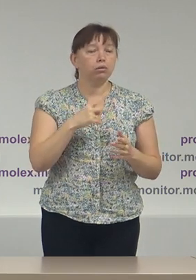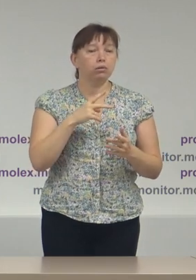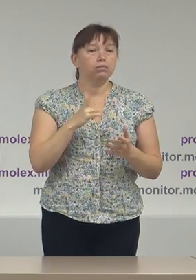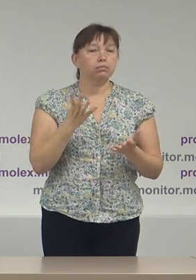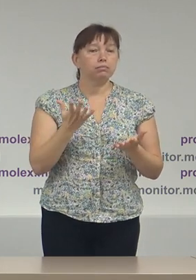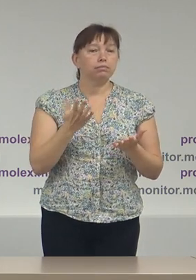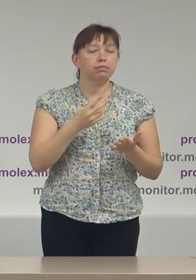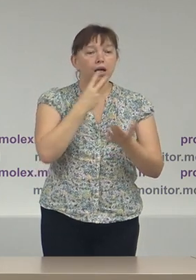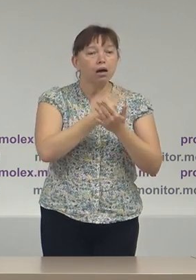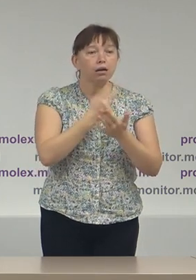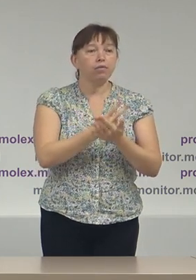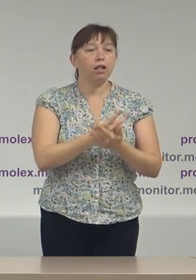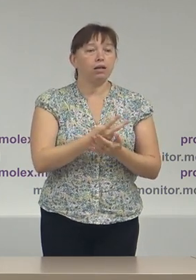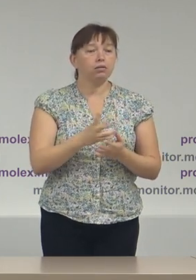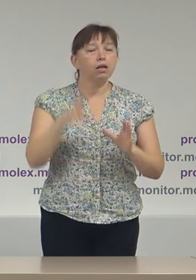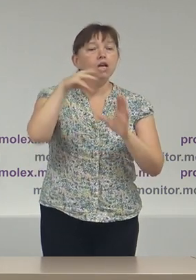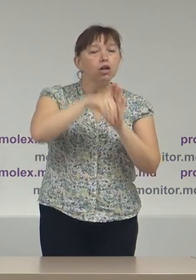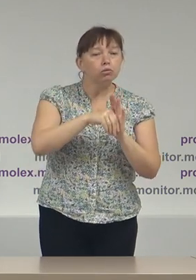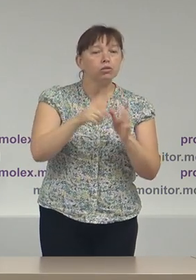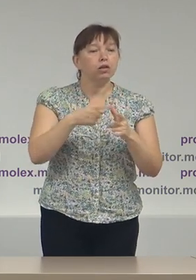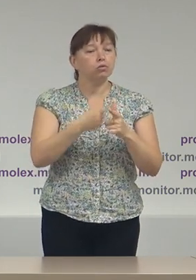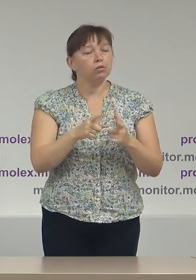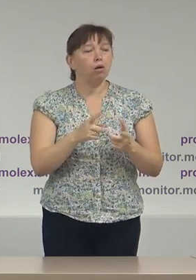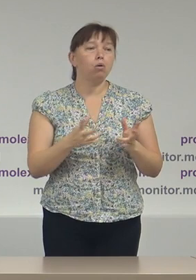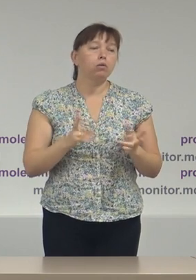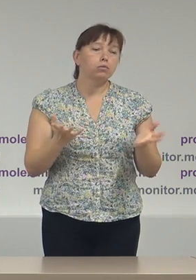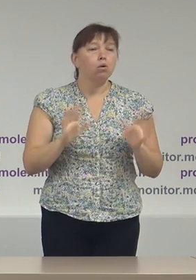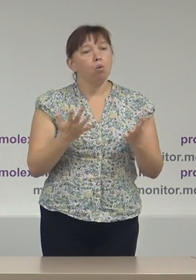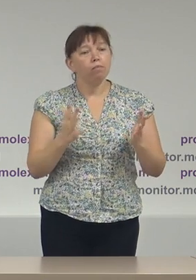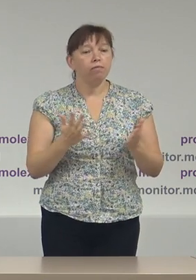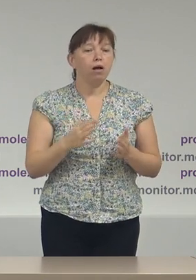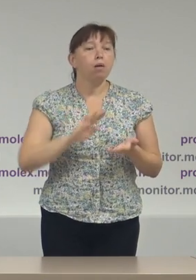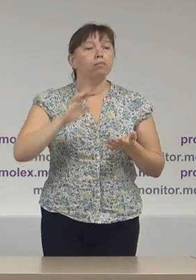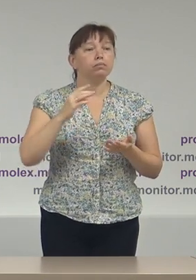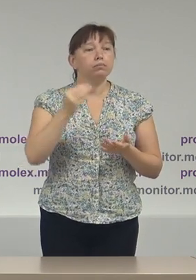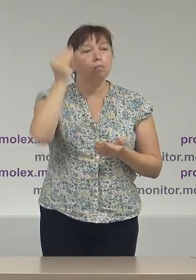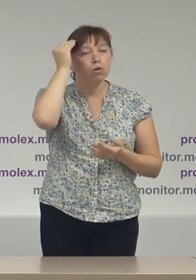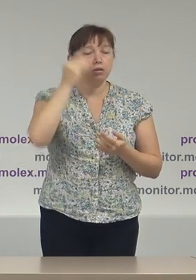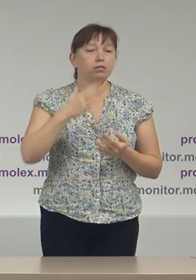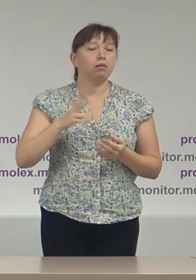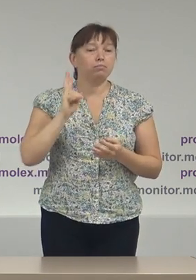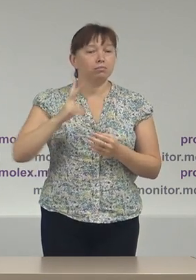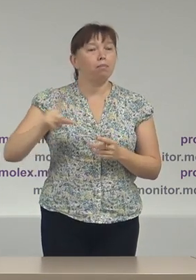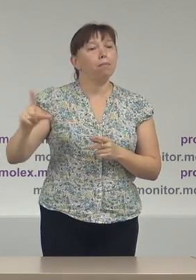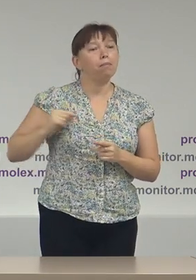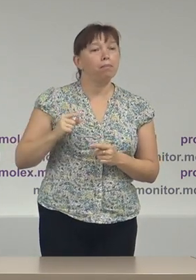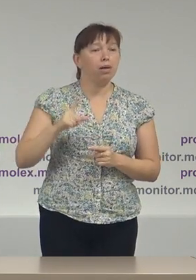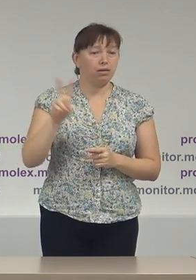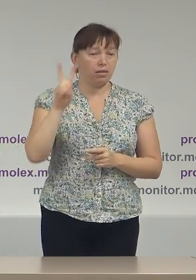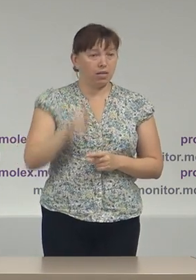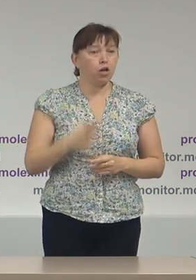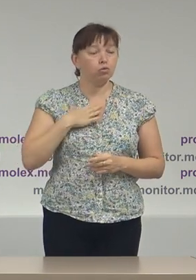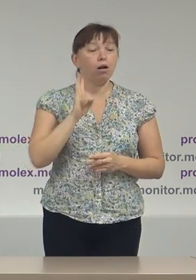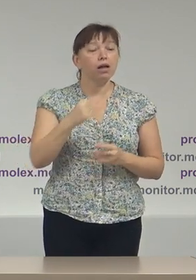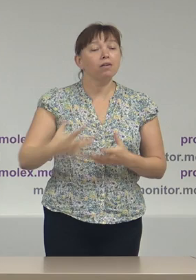inclusiv sau cumva și poziția partenerilor noștri care ne susțin